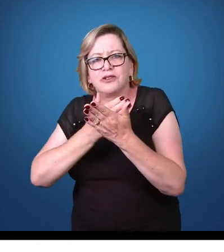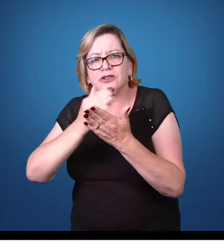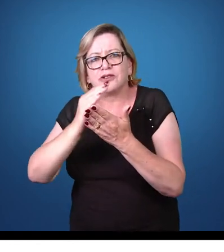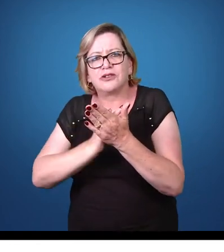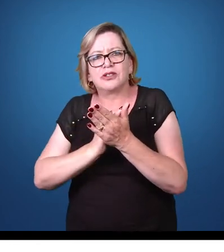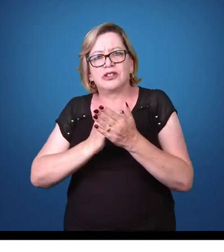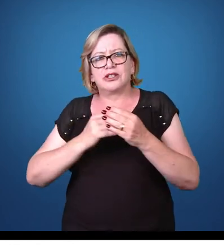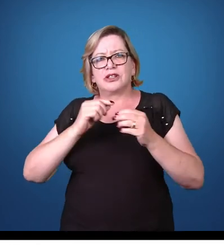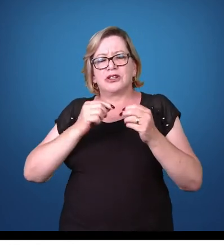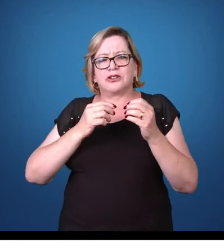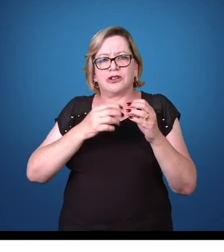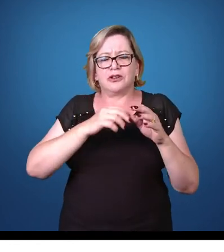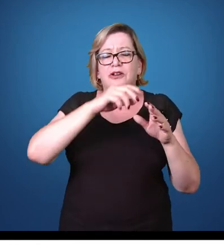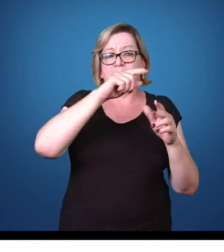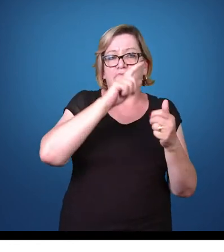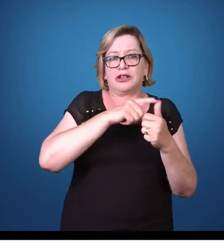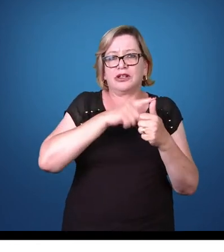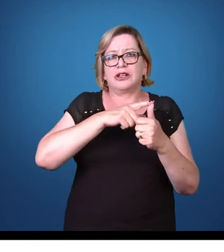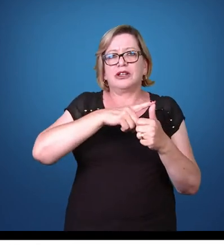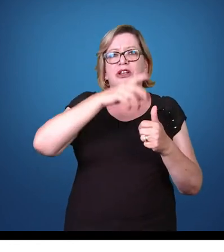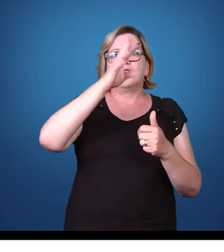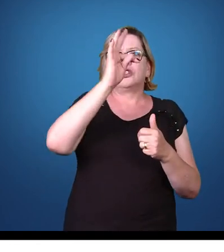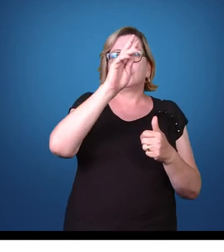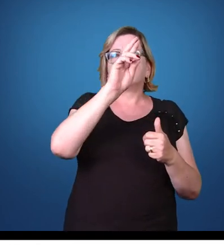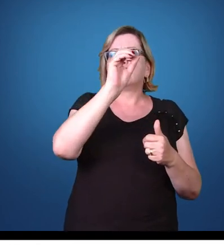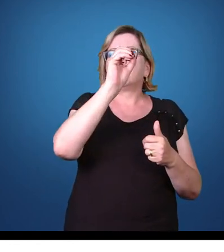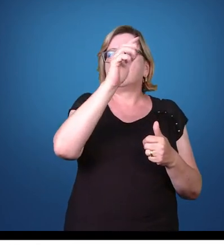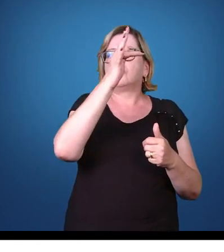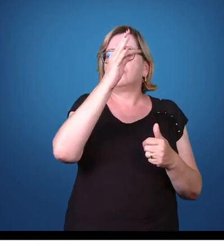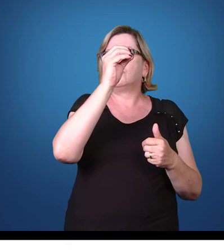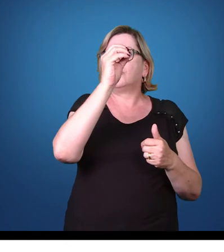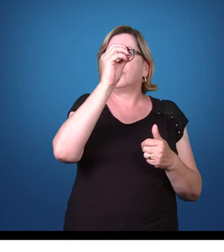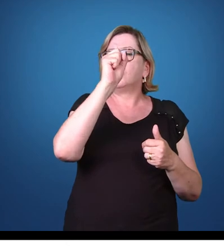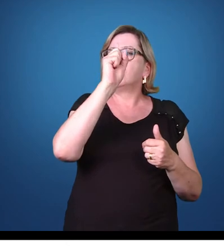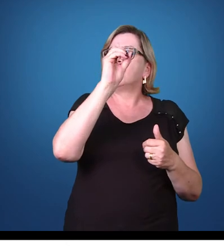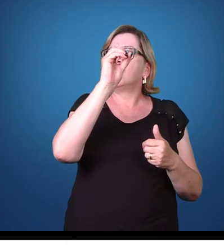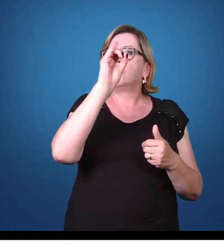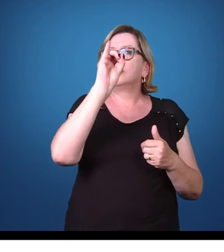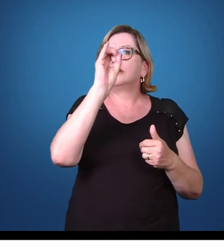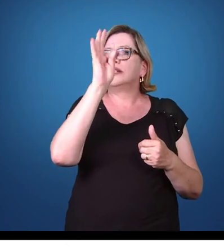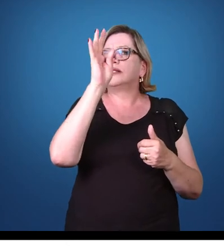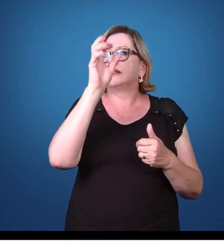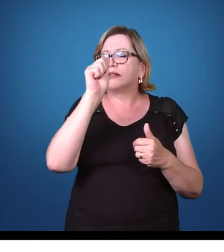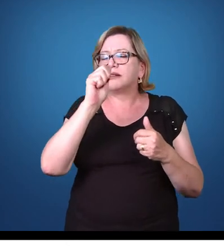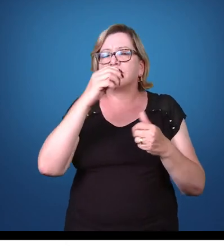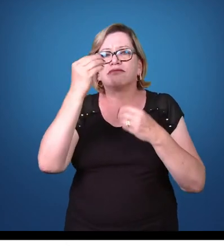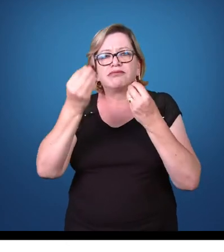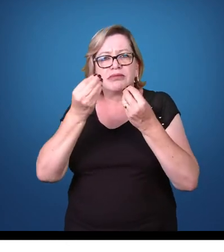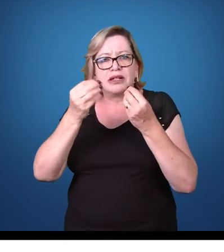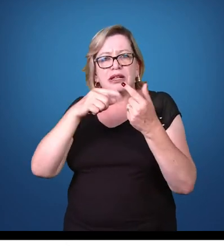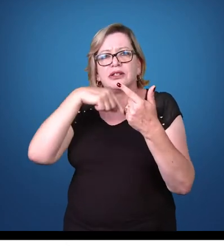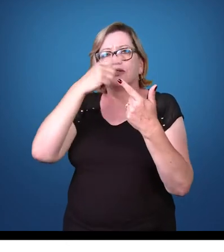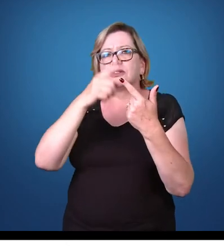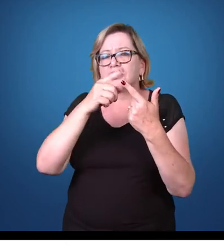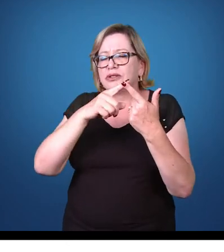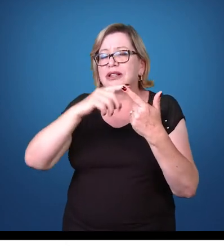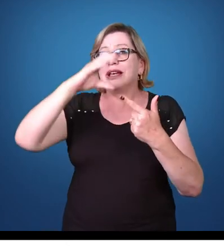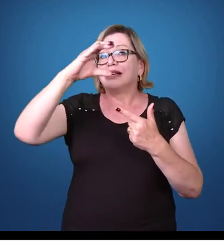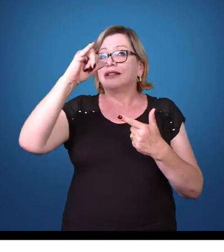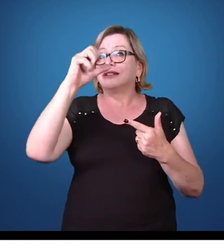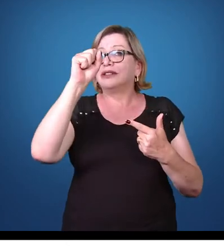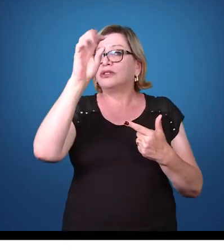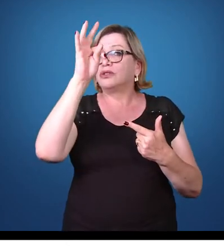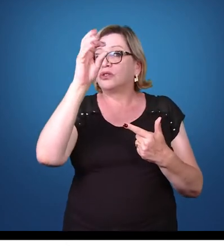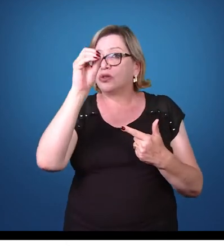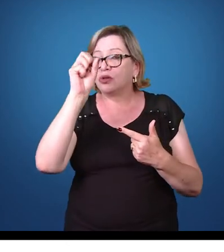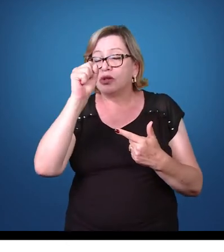forma vegetativa, que é o trofosoíta, e uma forma de resistência, que são os cistos. Então, vamos